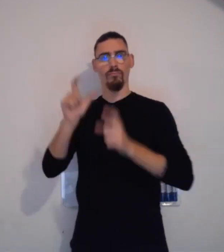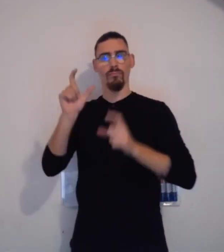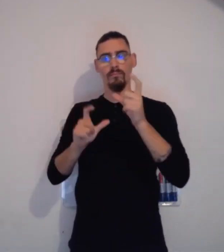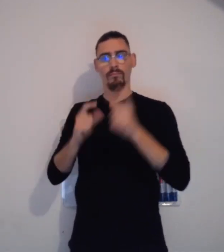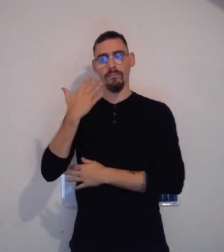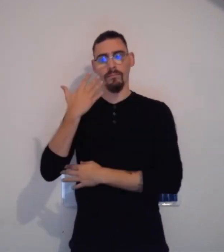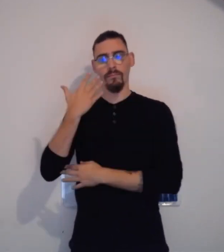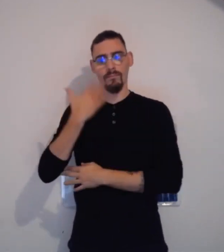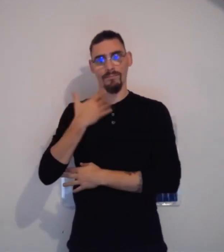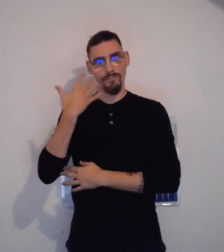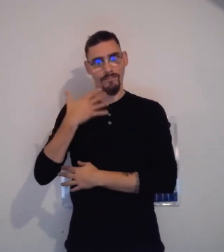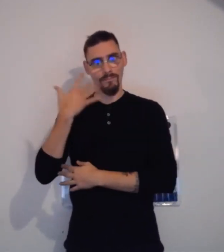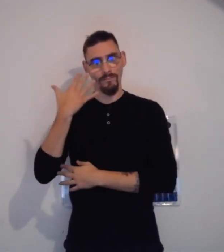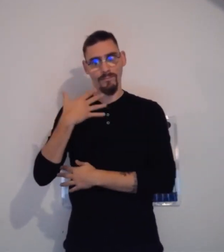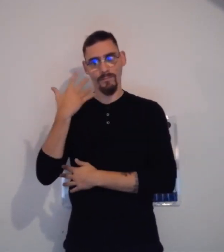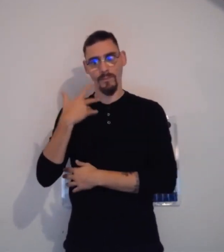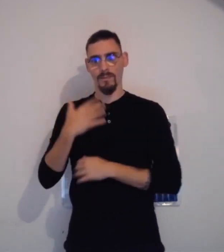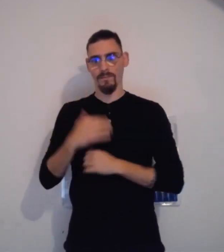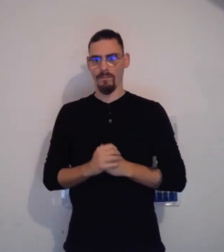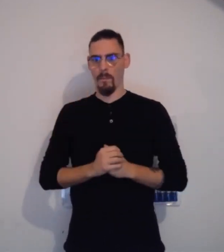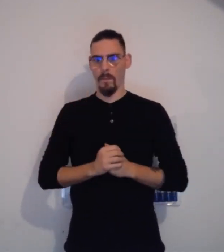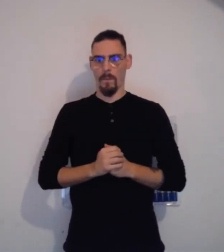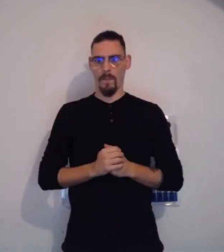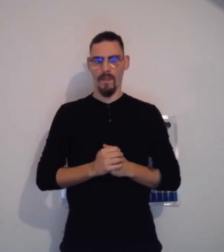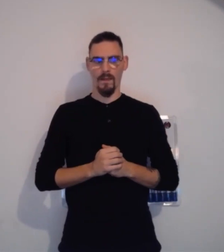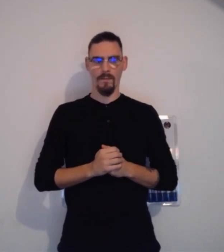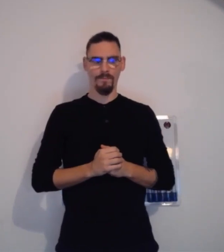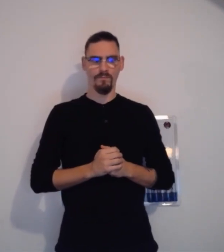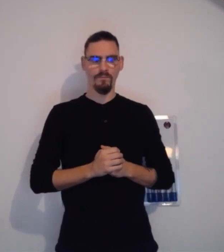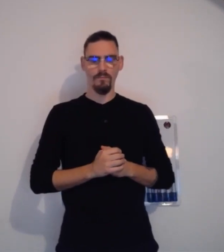Il y a également des personnes qui vont utiliser le LPC.